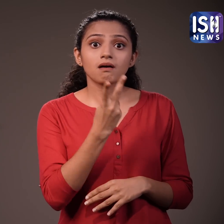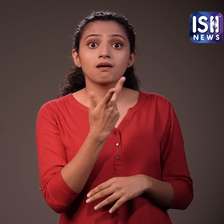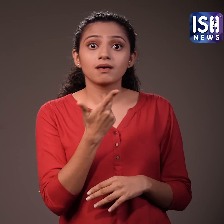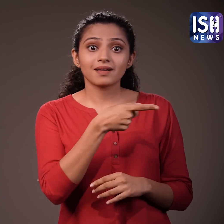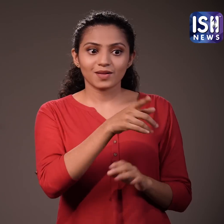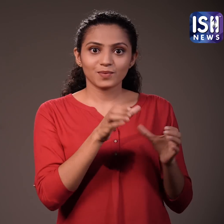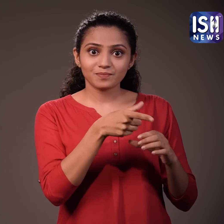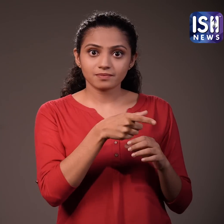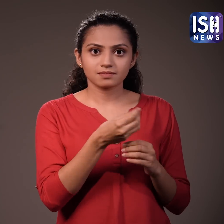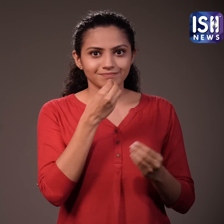किया